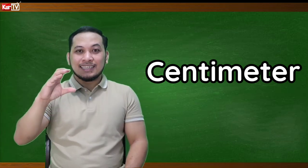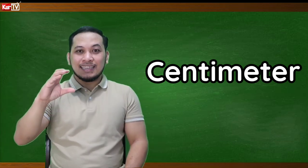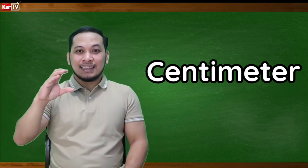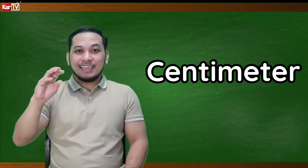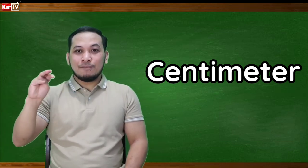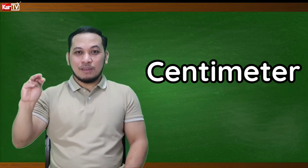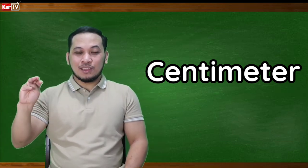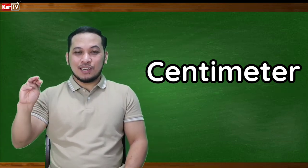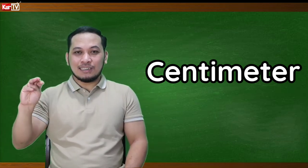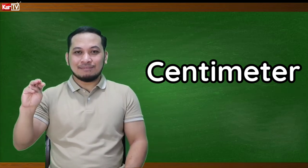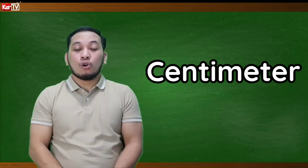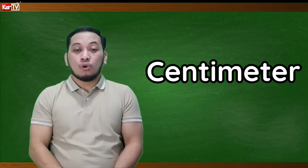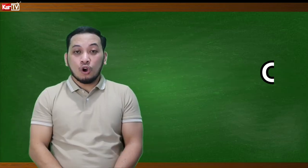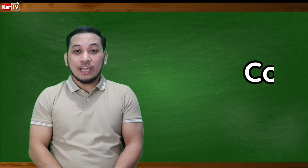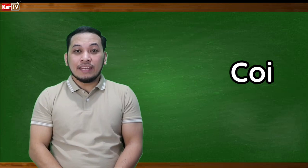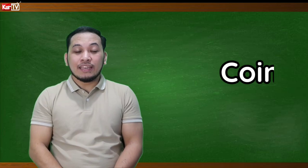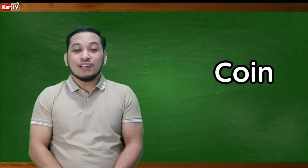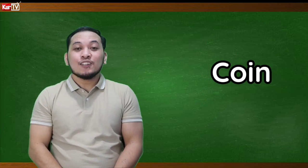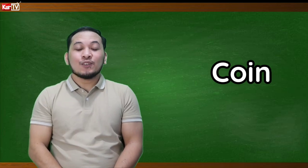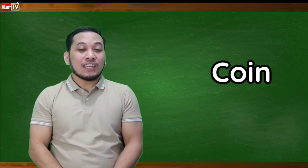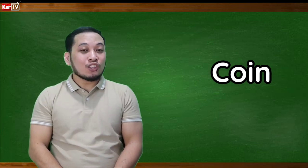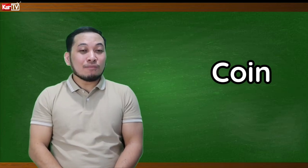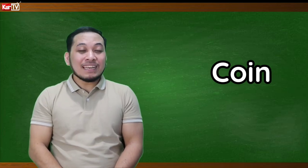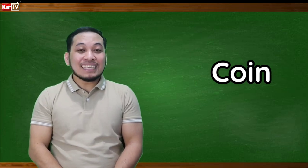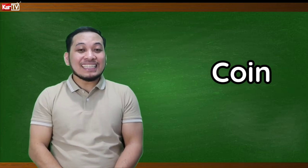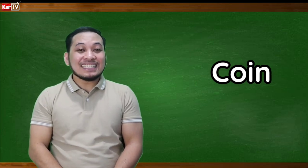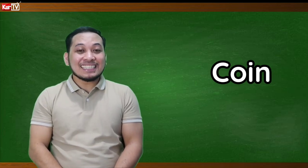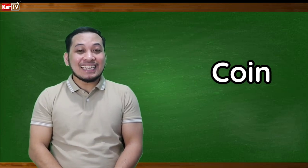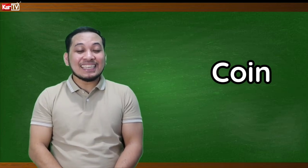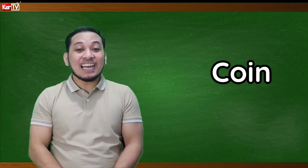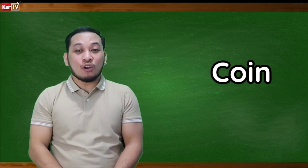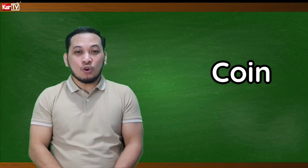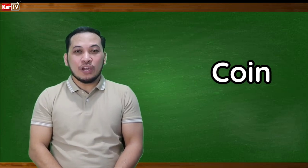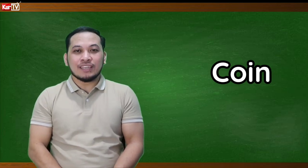Centimeter. Coin. So, ganito naman natin isesenyas ang coin.